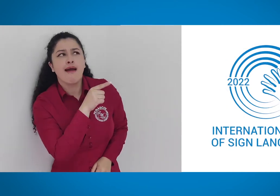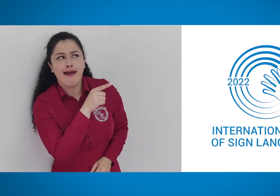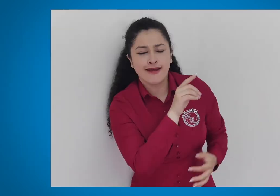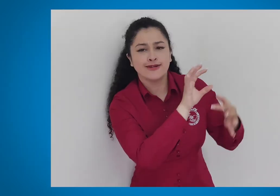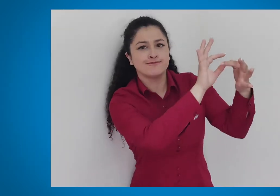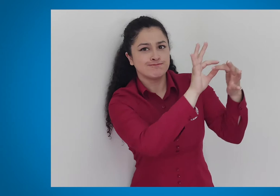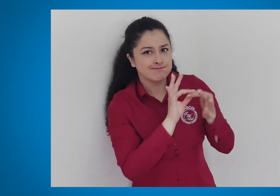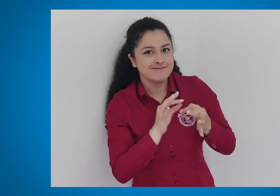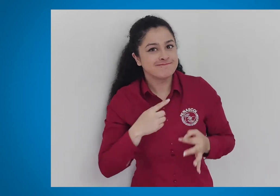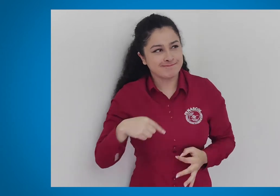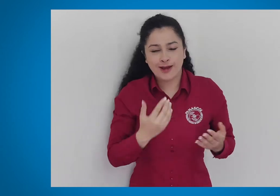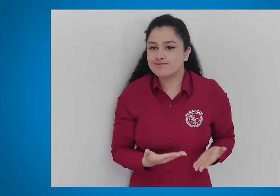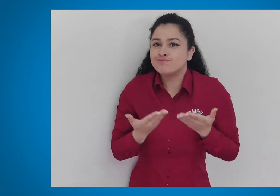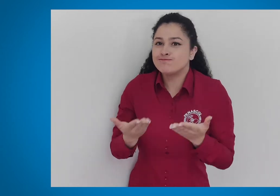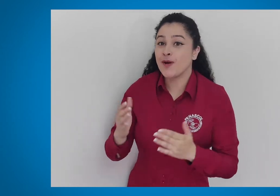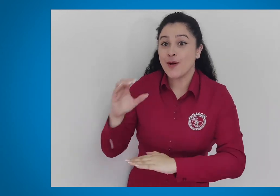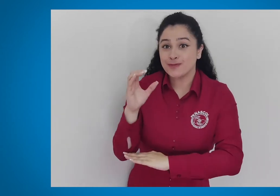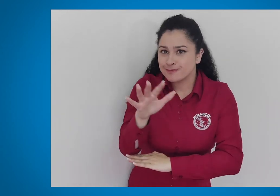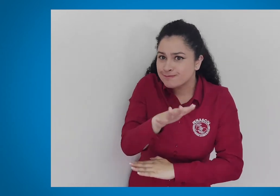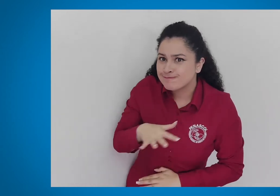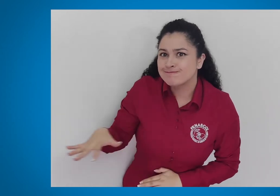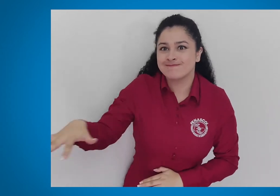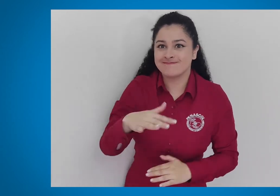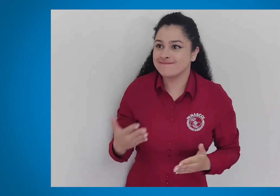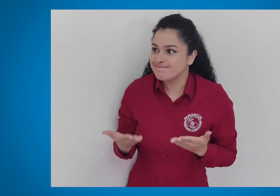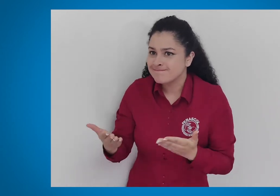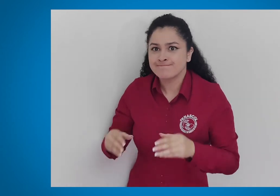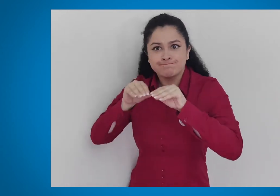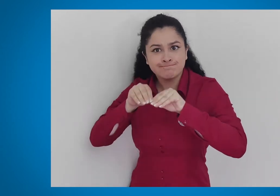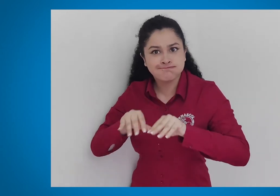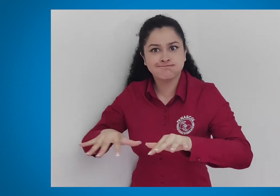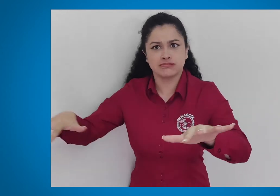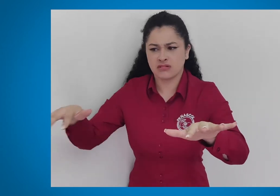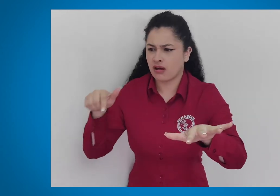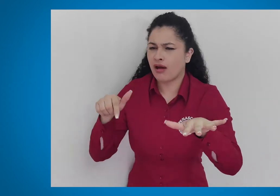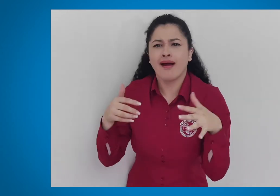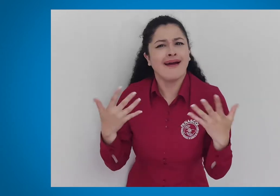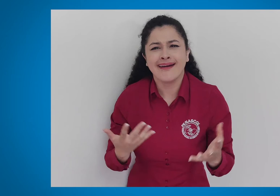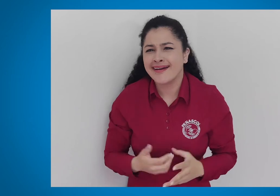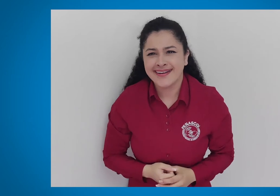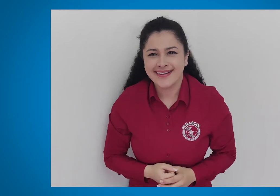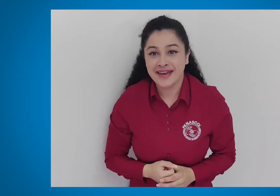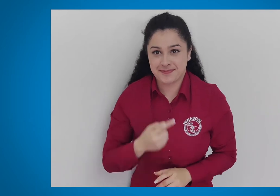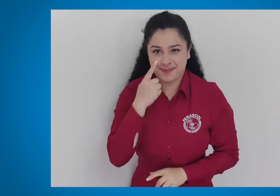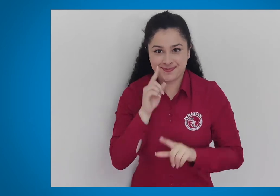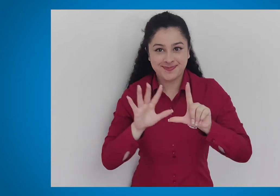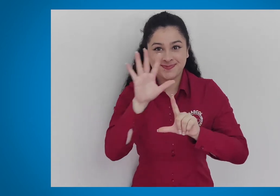Internacional del Reconocimiento de la Lengua de Señas, una acción que queremos replicar en Colombia.